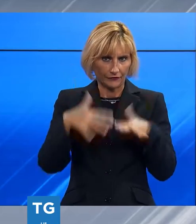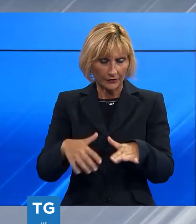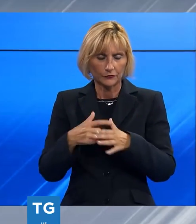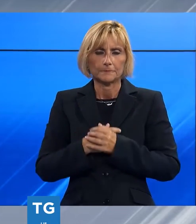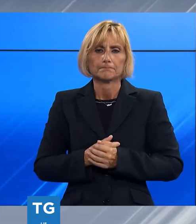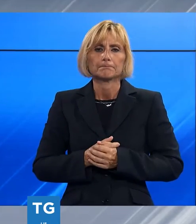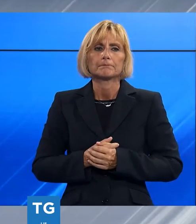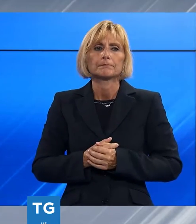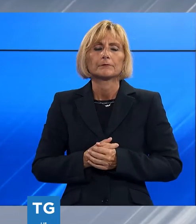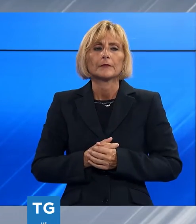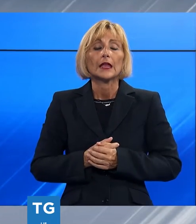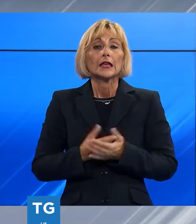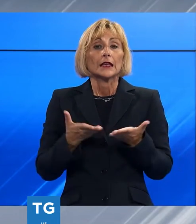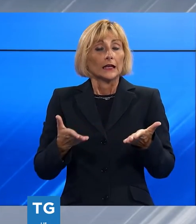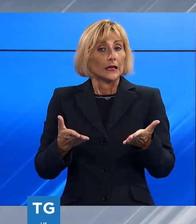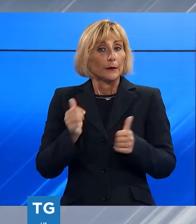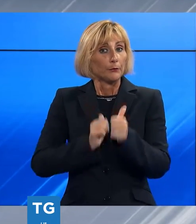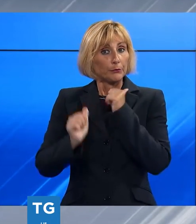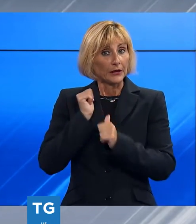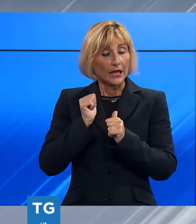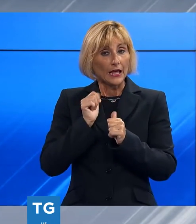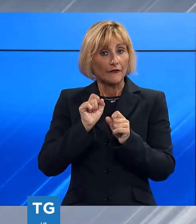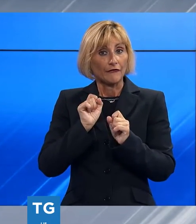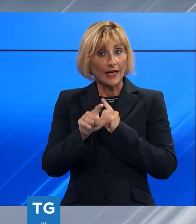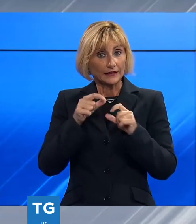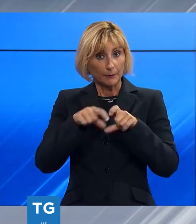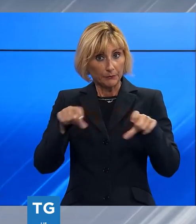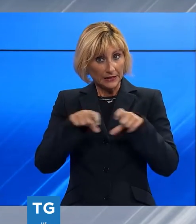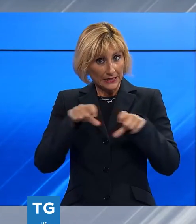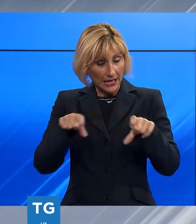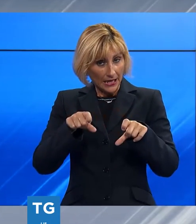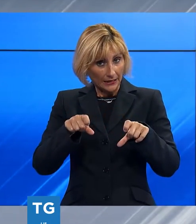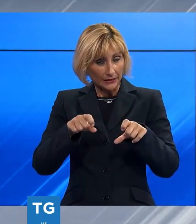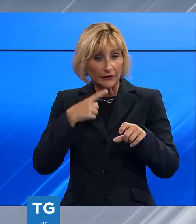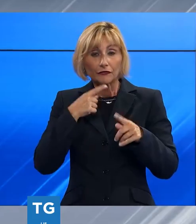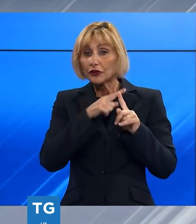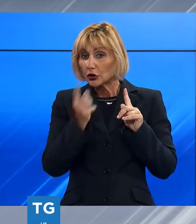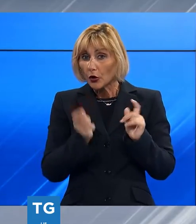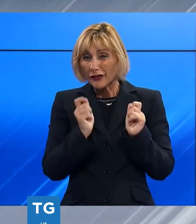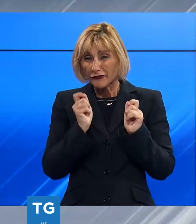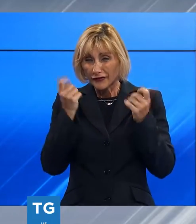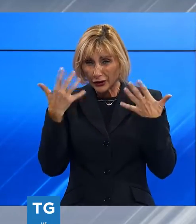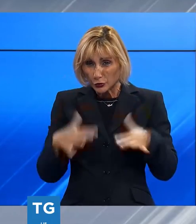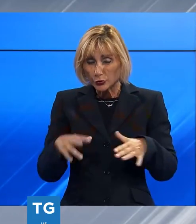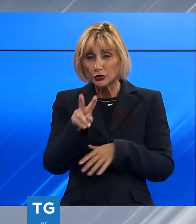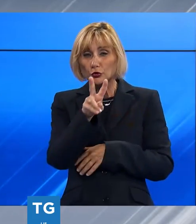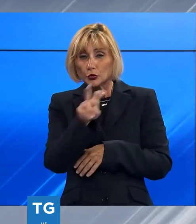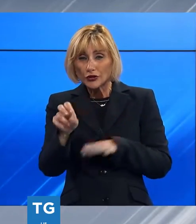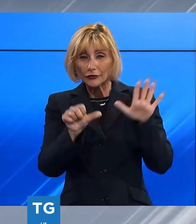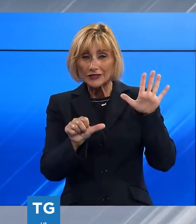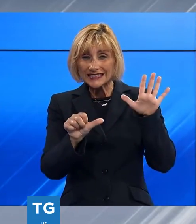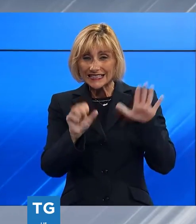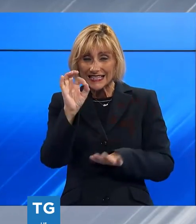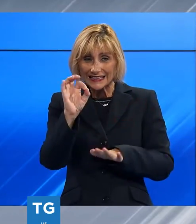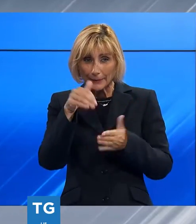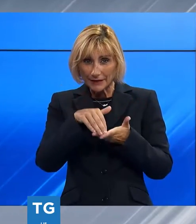Nel frattempo va a gonfie vele la prevendita dei biglietti. In totale fino ad adesso ne sono stati venduti circa 260 mila.